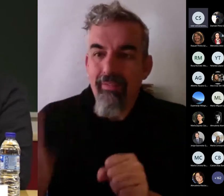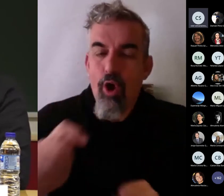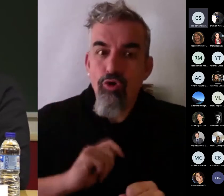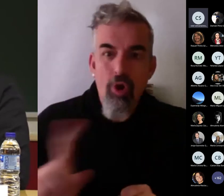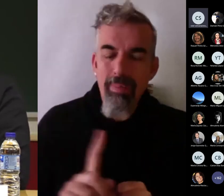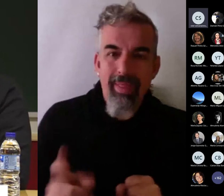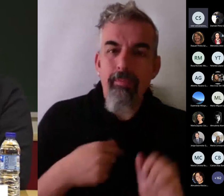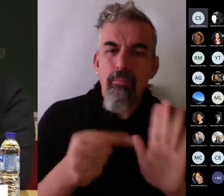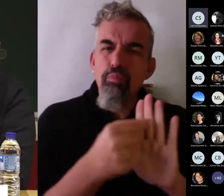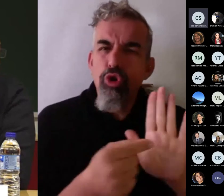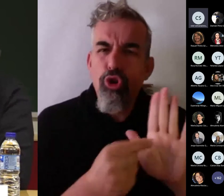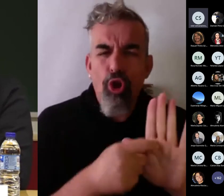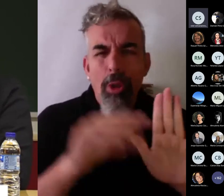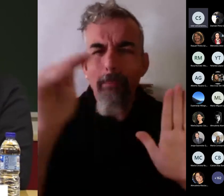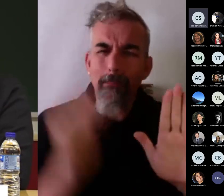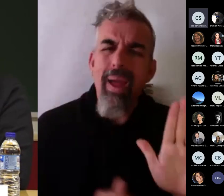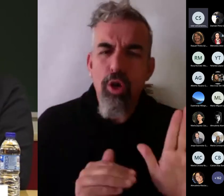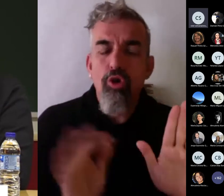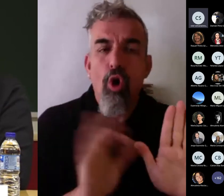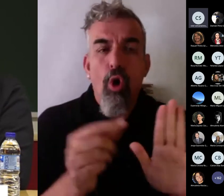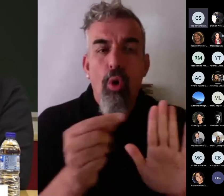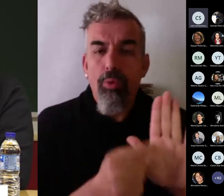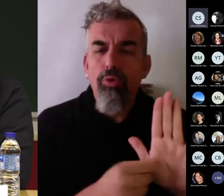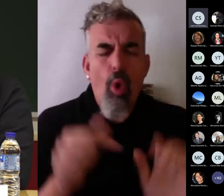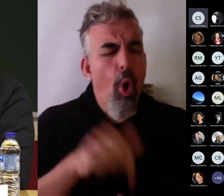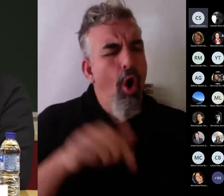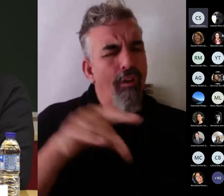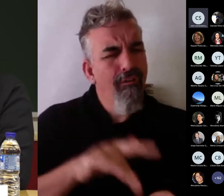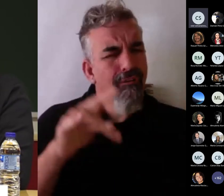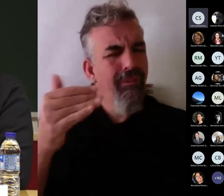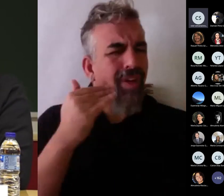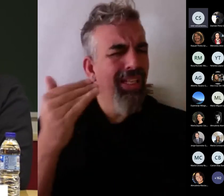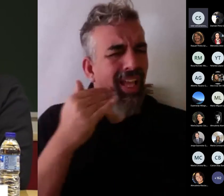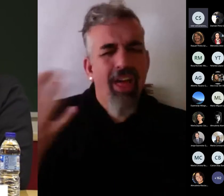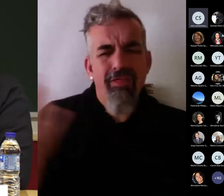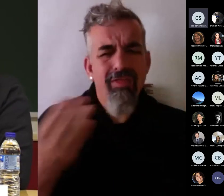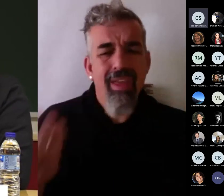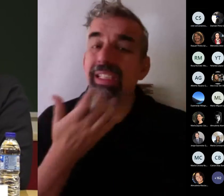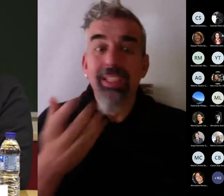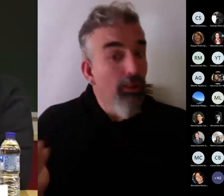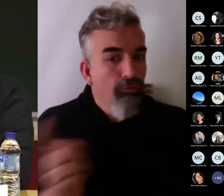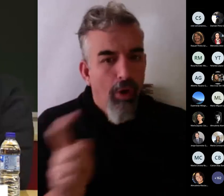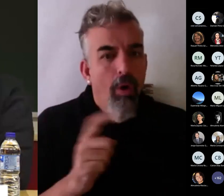que o lo tienes hoy, porque esta semana es la que te tengo que corregir esto, te voy a quitar puntos.